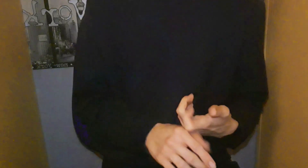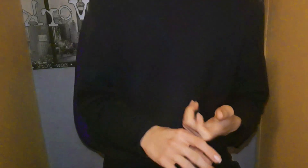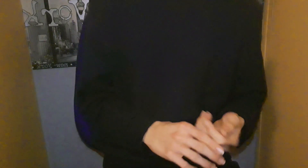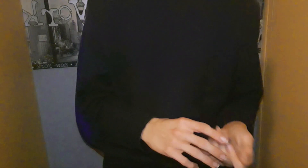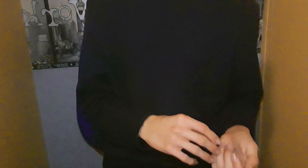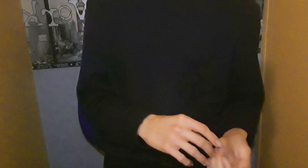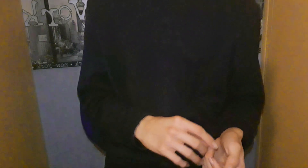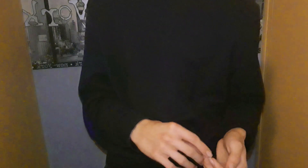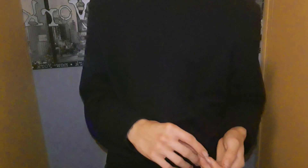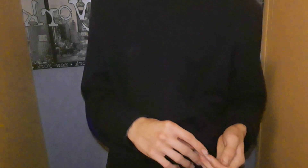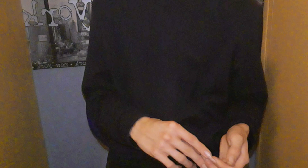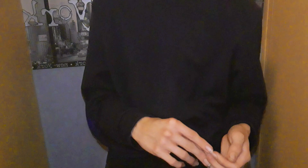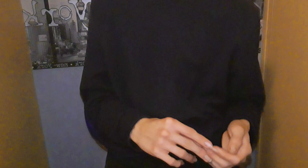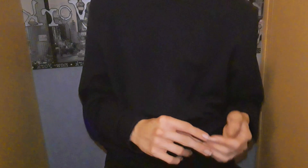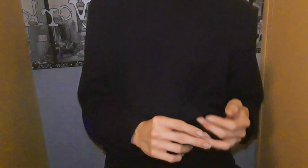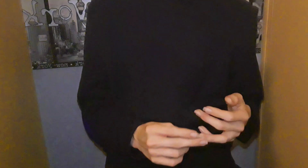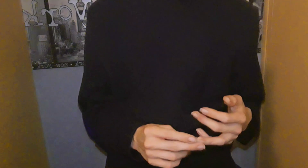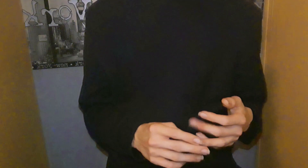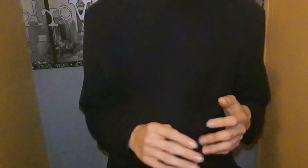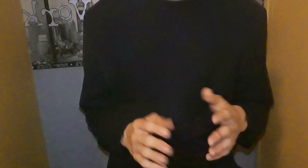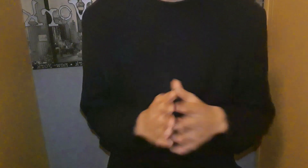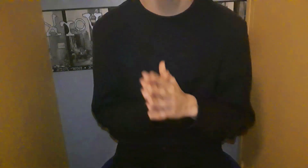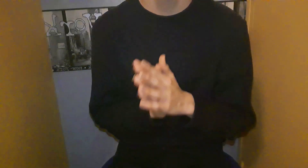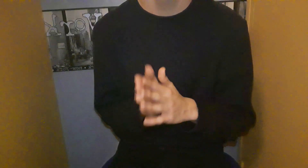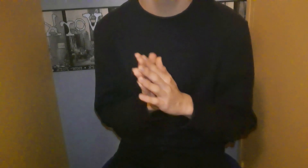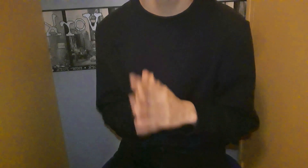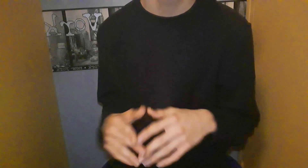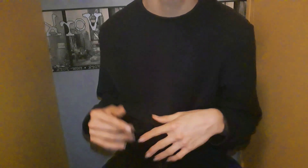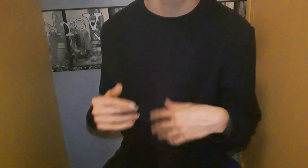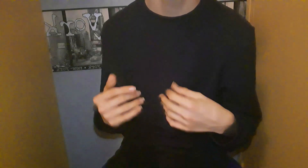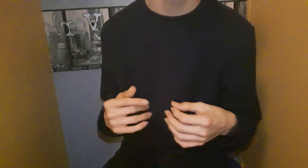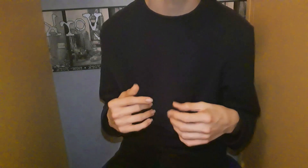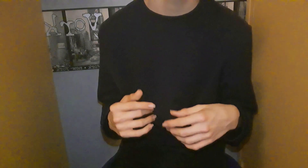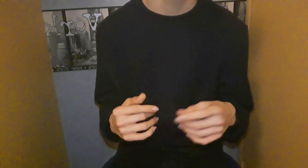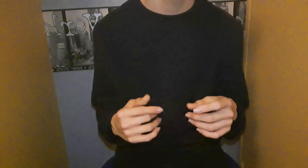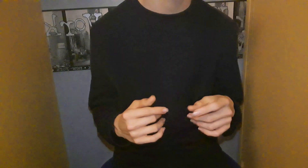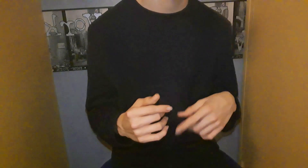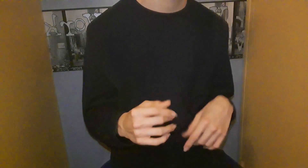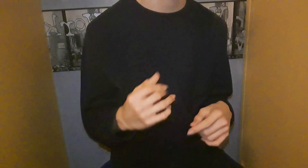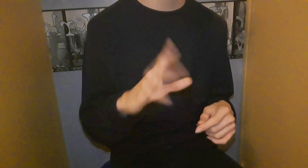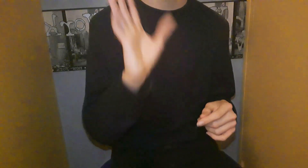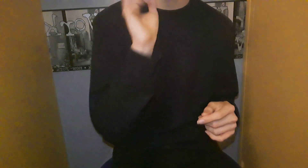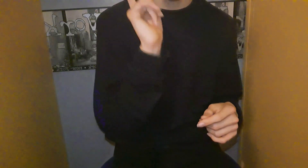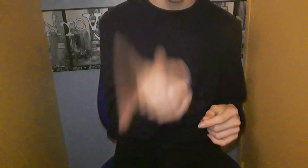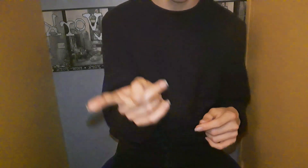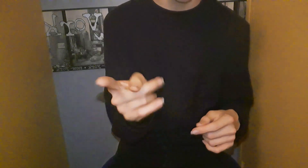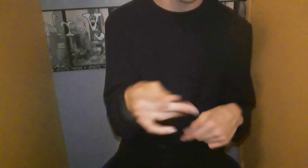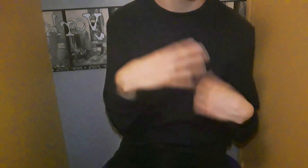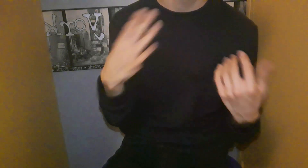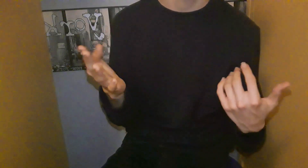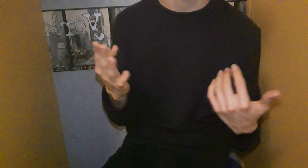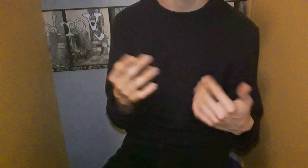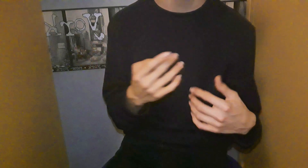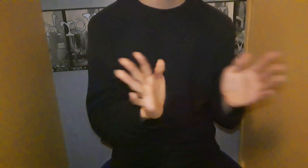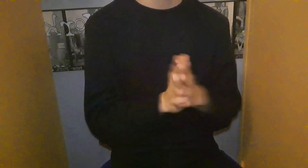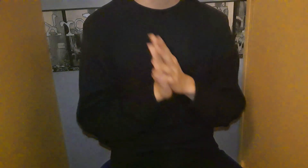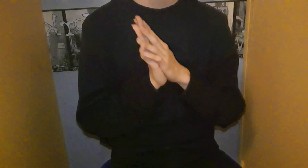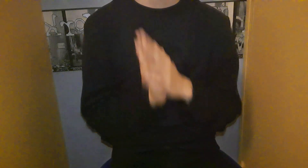Donc Voilà Du coup dites moi Si vous voulez qu fasse Une partie de ce que je déteste Ou une autre partie de plus Celle là A des choses que j'aime Et dites moi laquelle